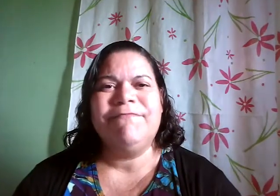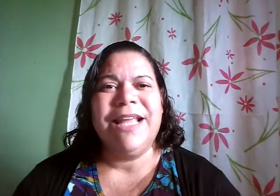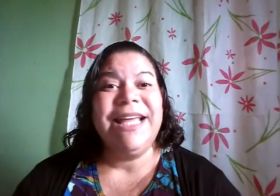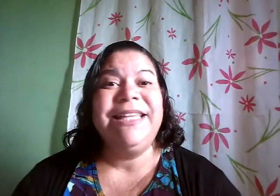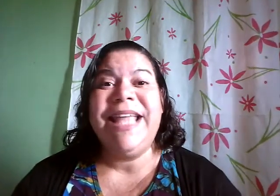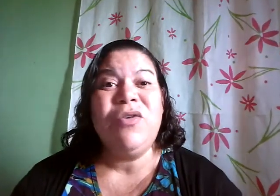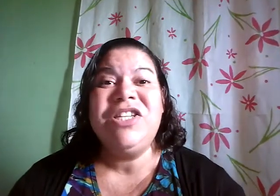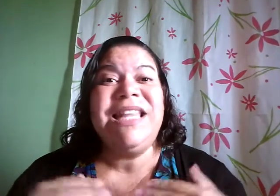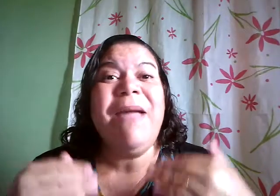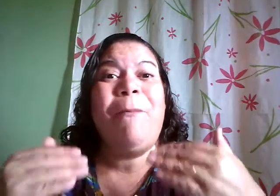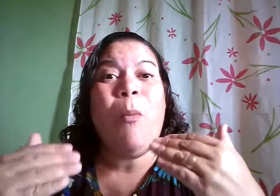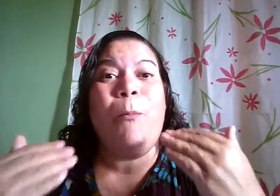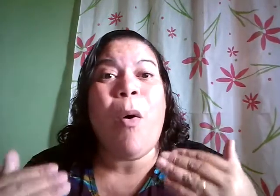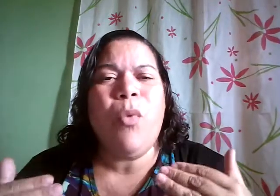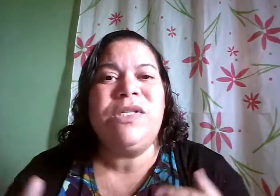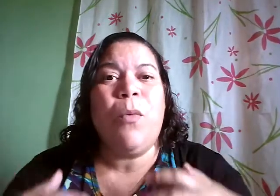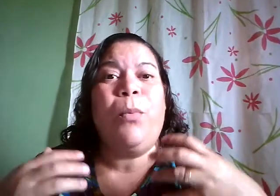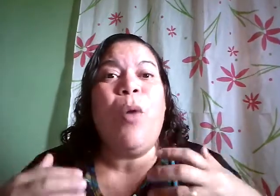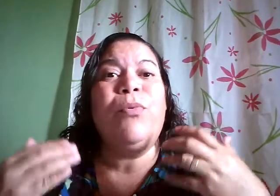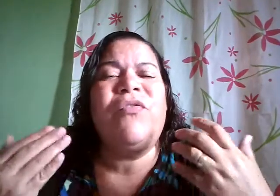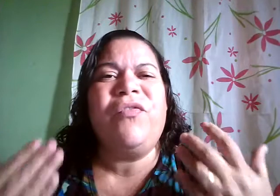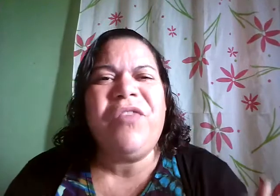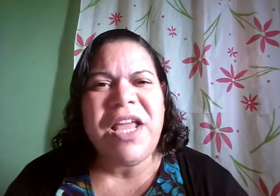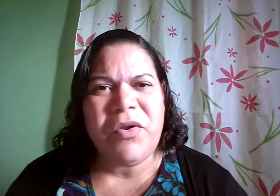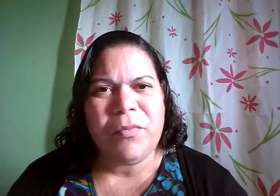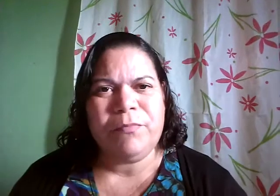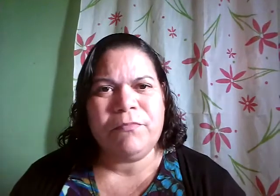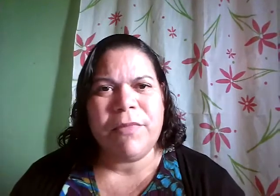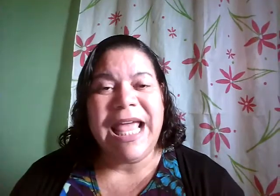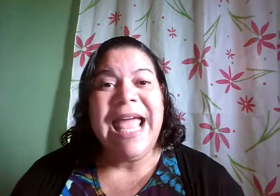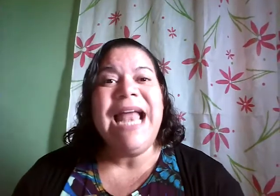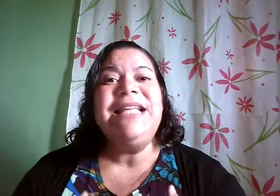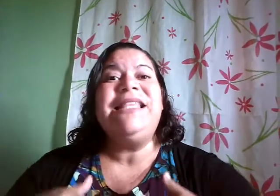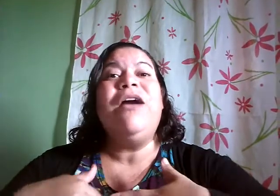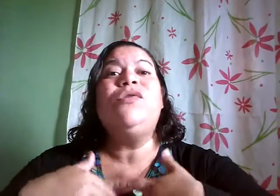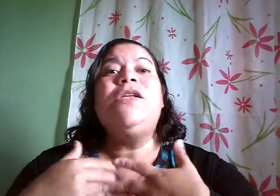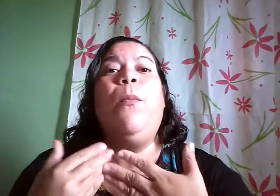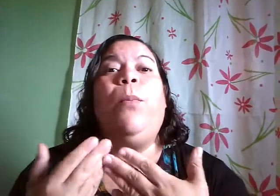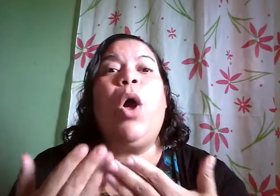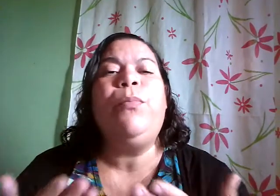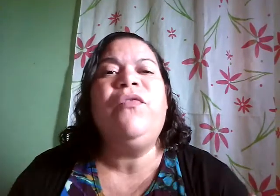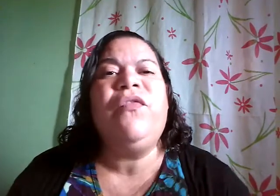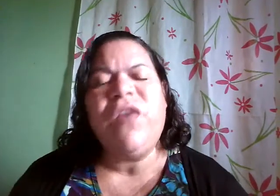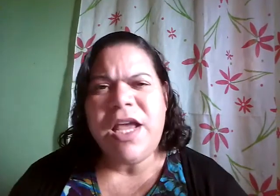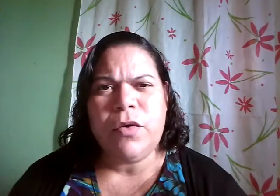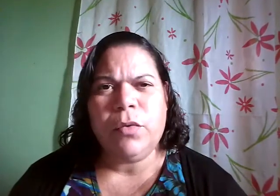Deus nem poupou o seu próprio Filho. Ele entregou o seu próprio Filho